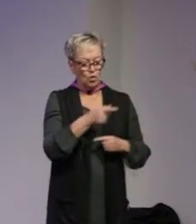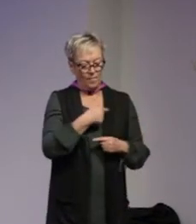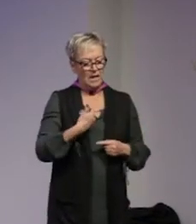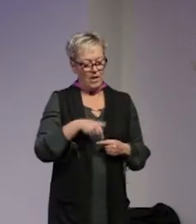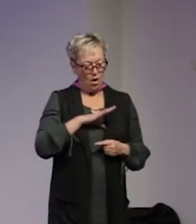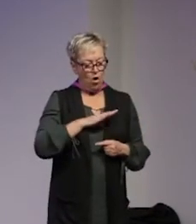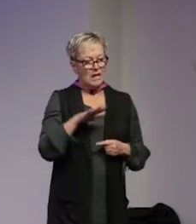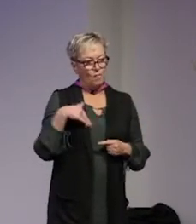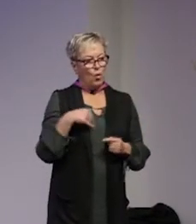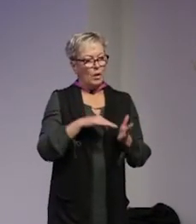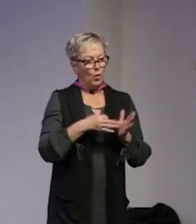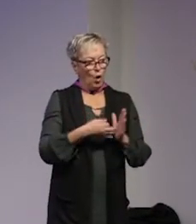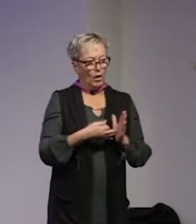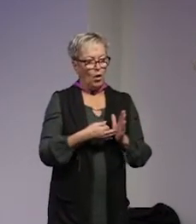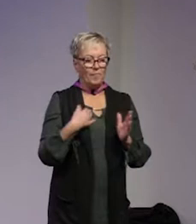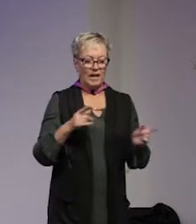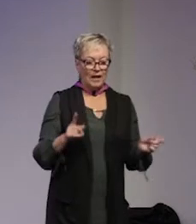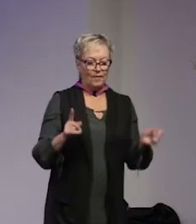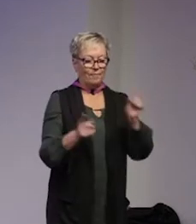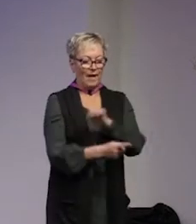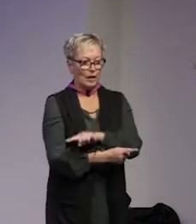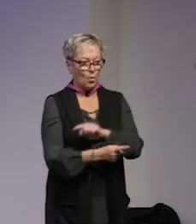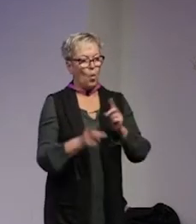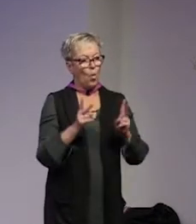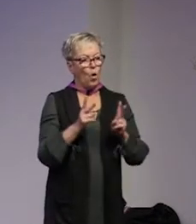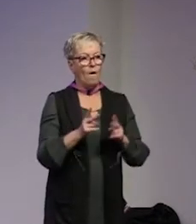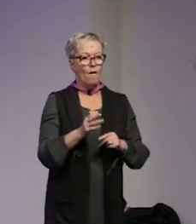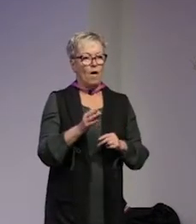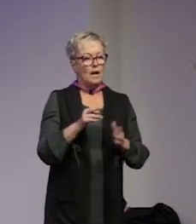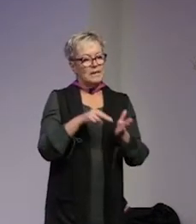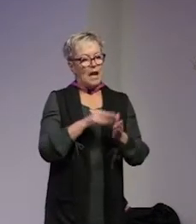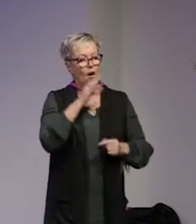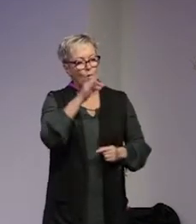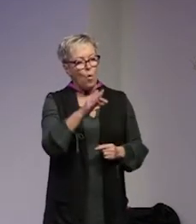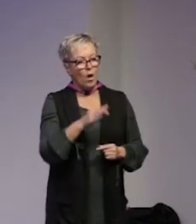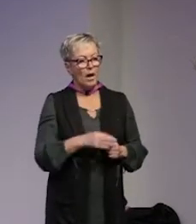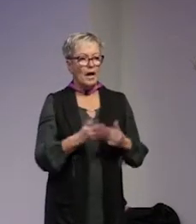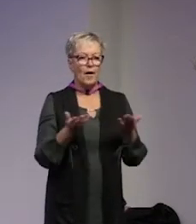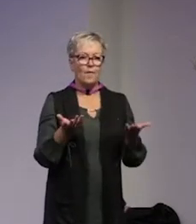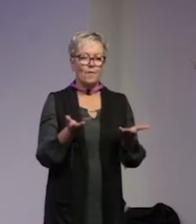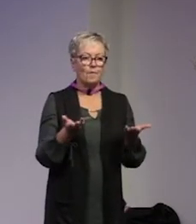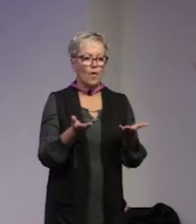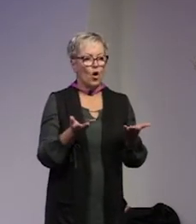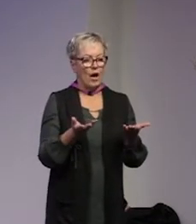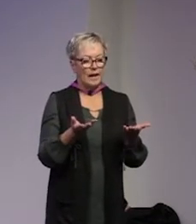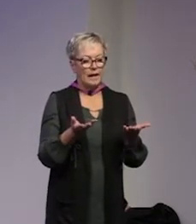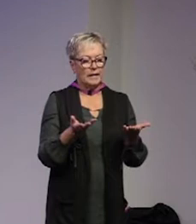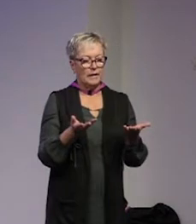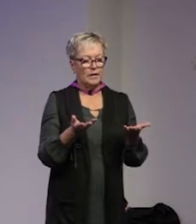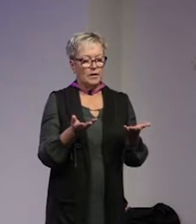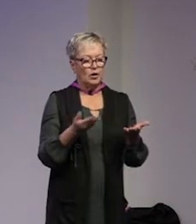vill ha i vårt projekt där vi vänder på resonemangen också ställer frågor som vad är det som gör